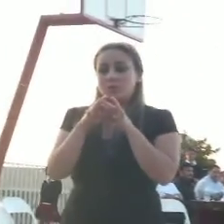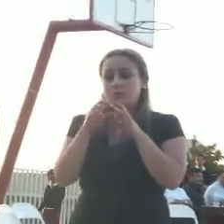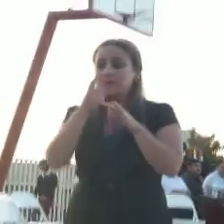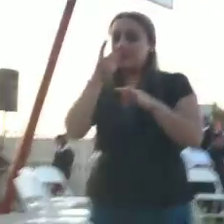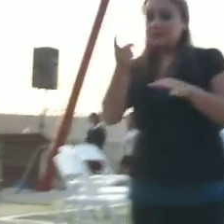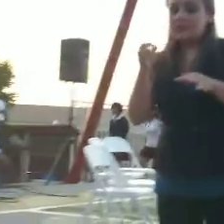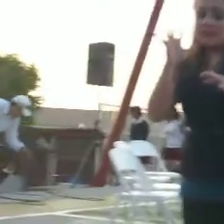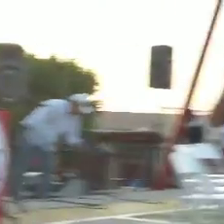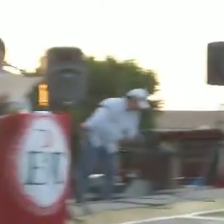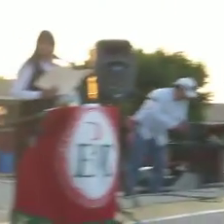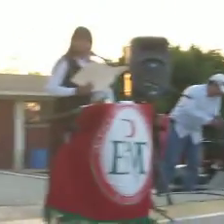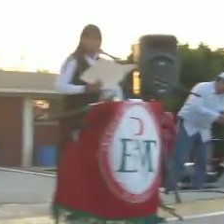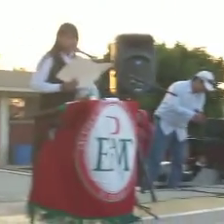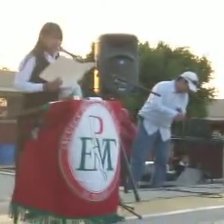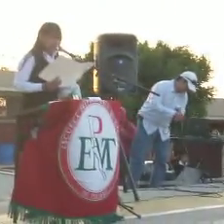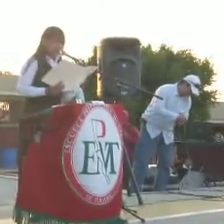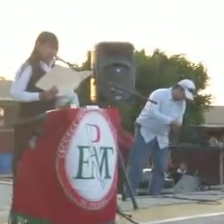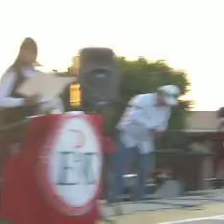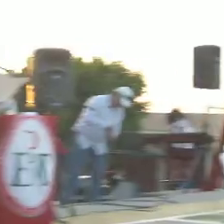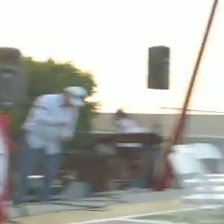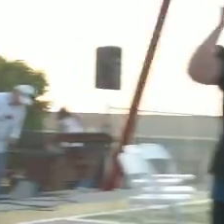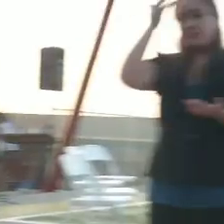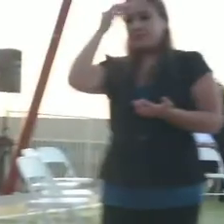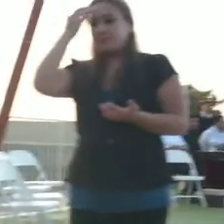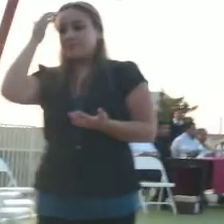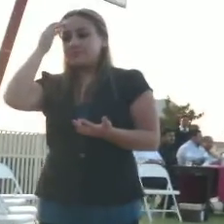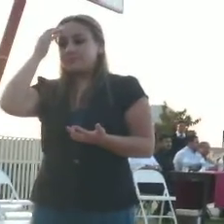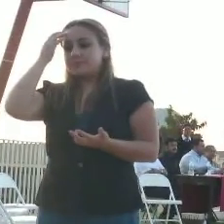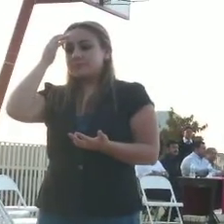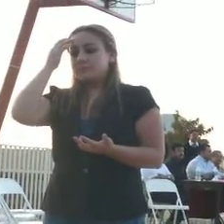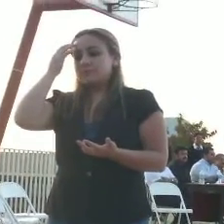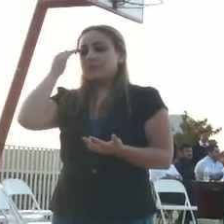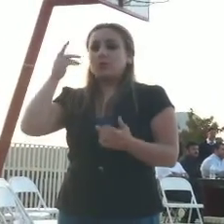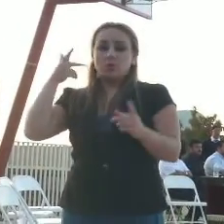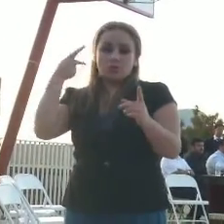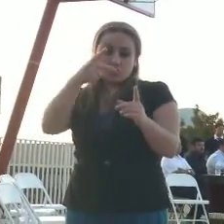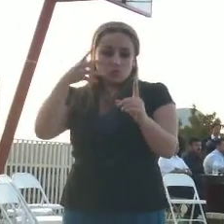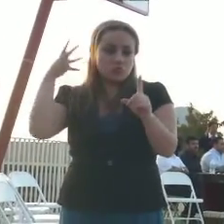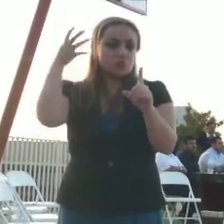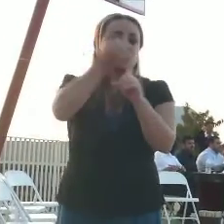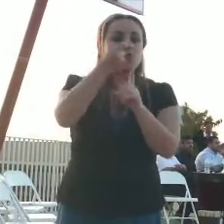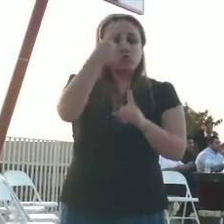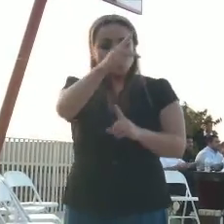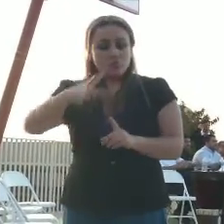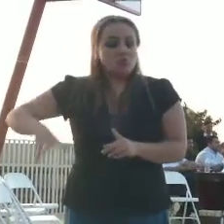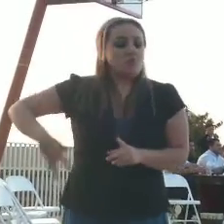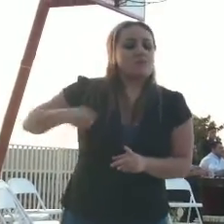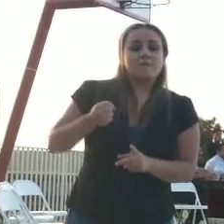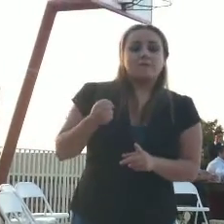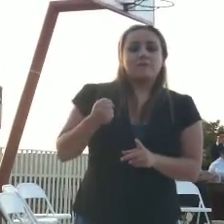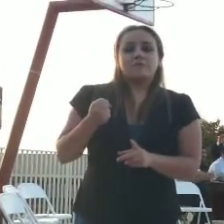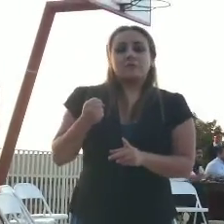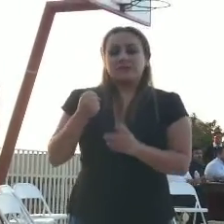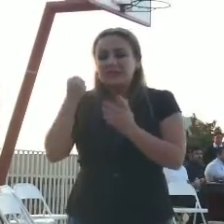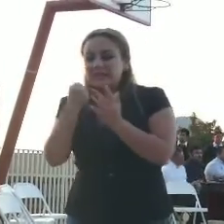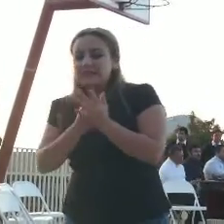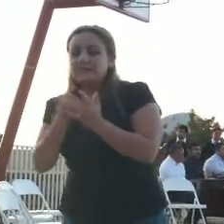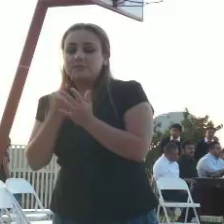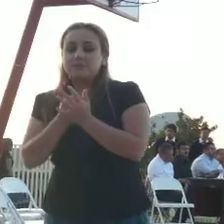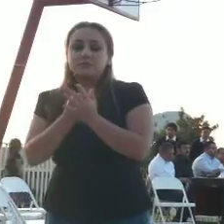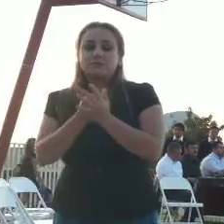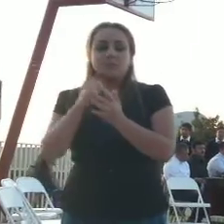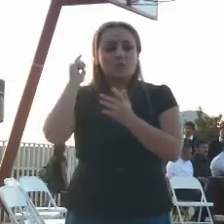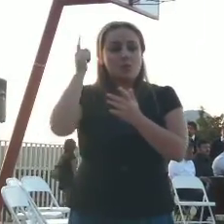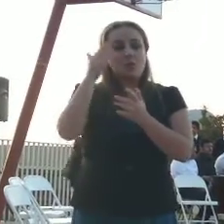sino que se regala el conocimiento. Por su logro, por su esfuerzo, por su luz y entrega, que les